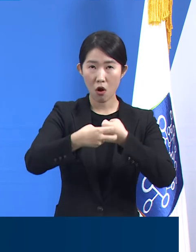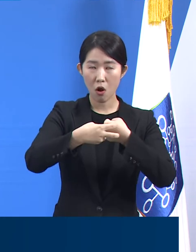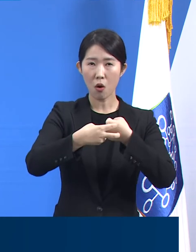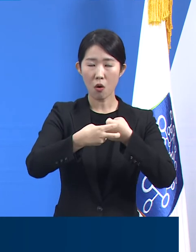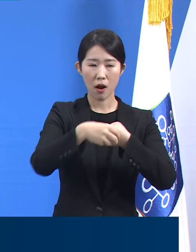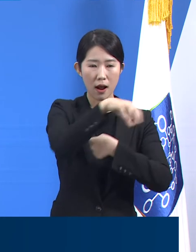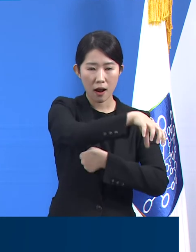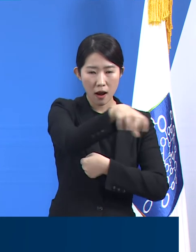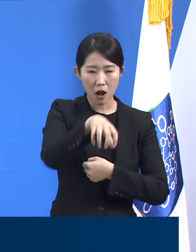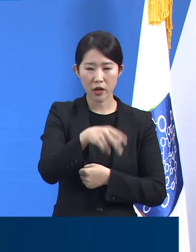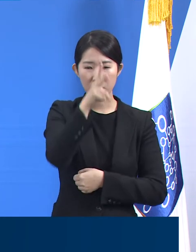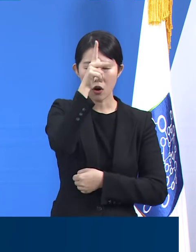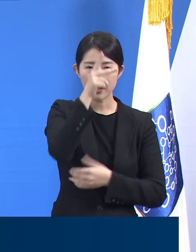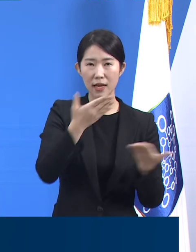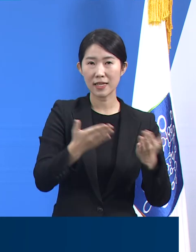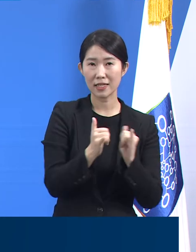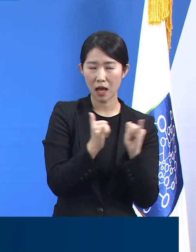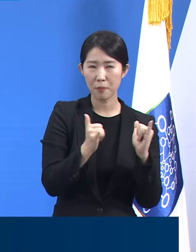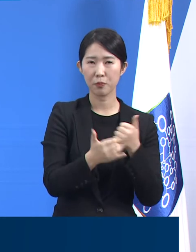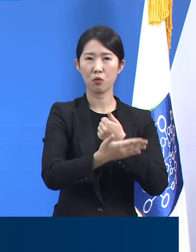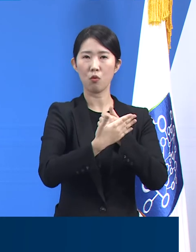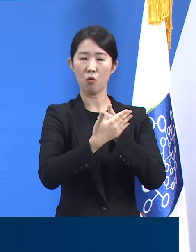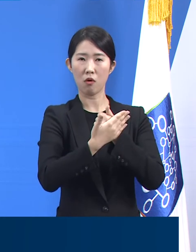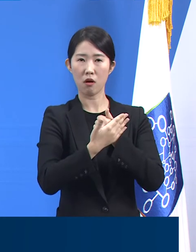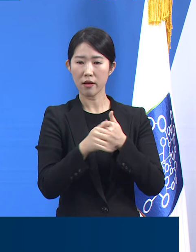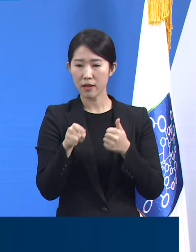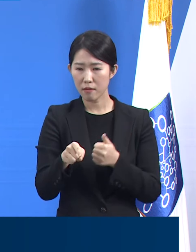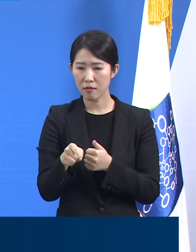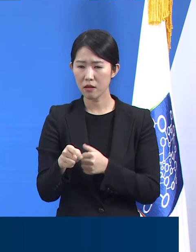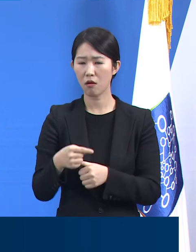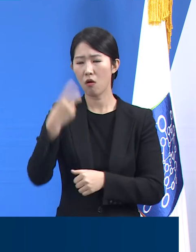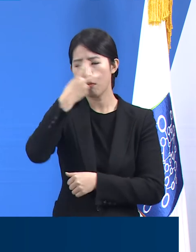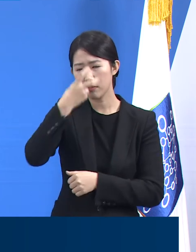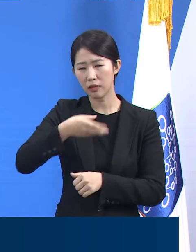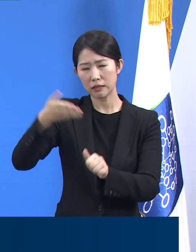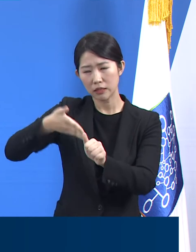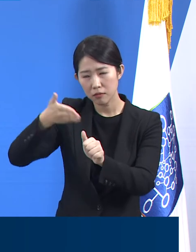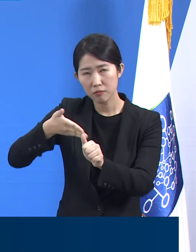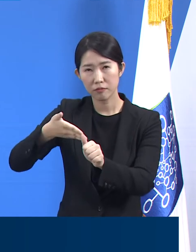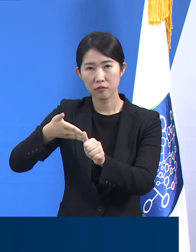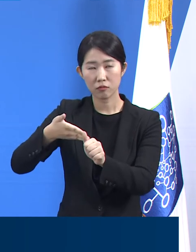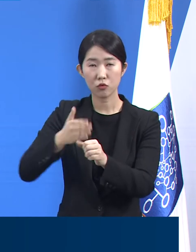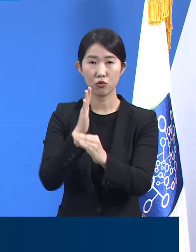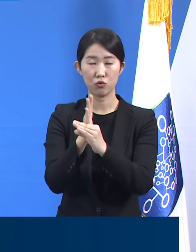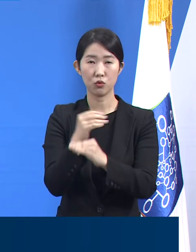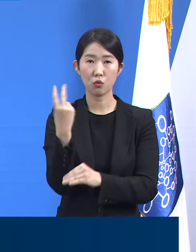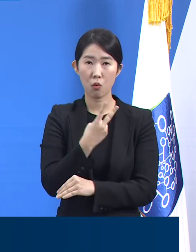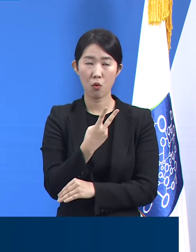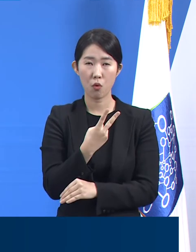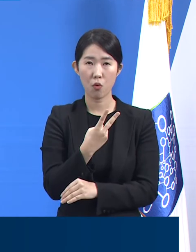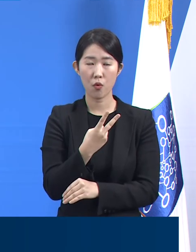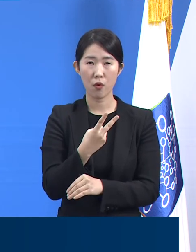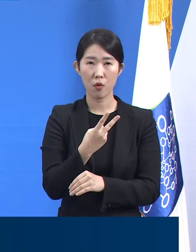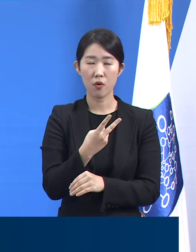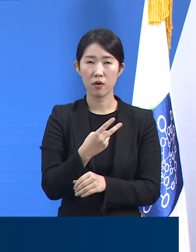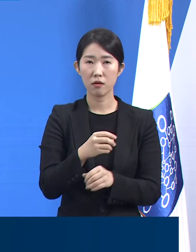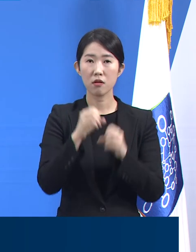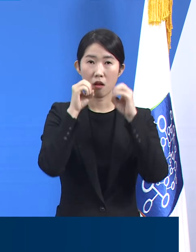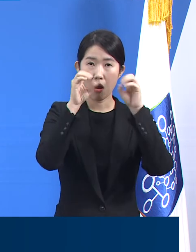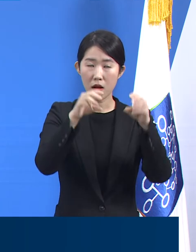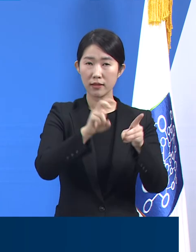검사 대상자 추정 및 진단검사를 독려하고 있으며 열방센터 방문 관련자 중